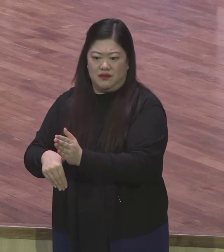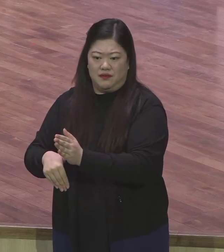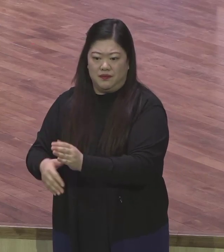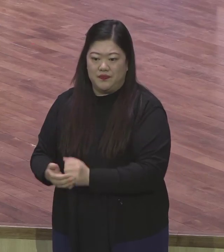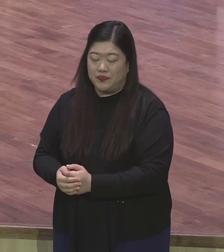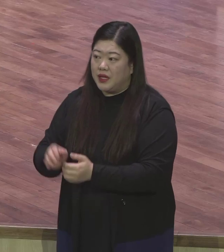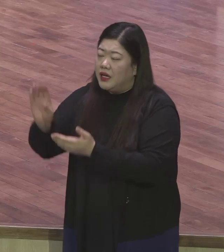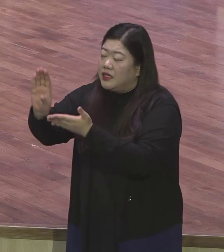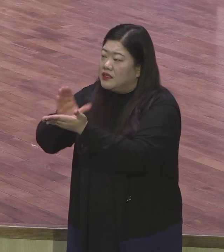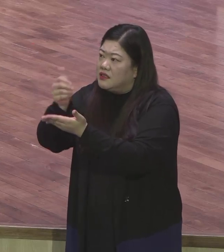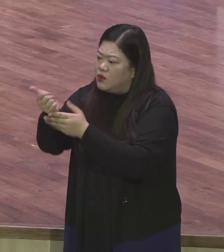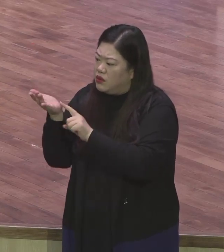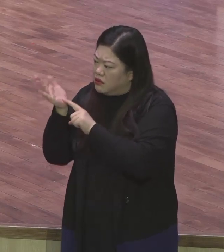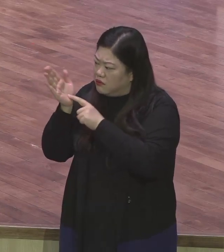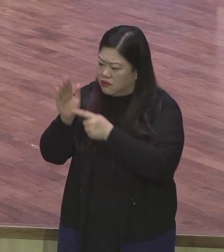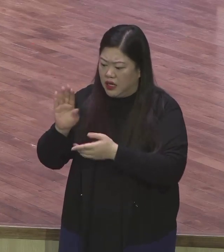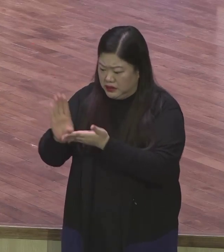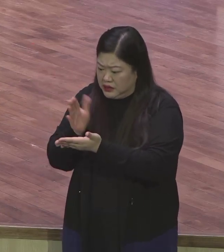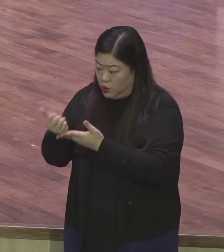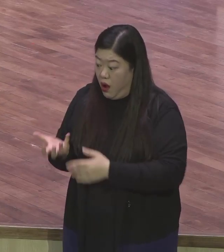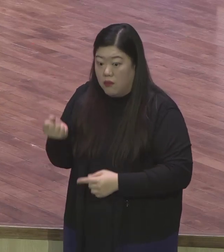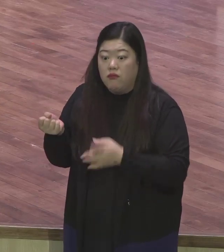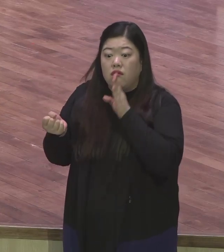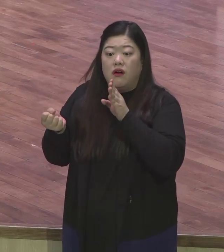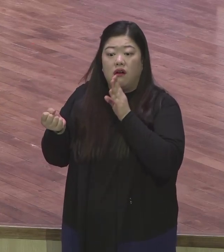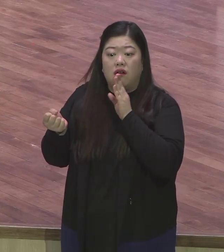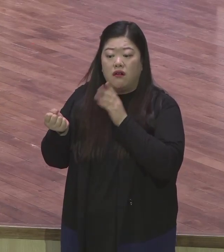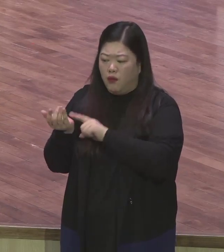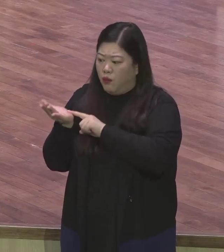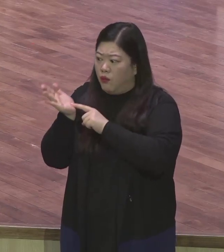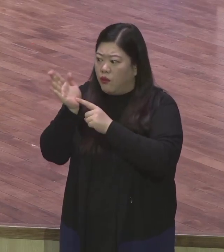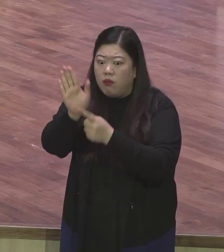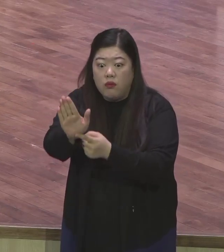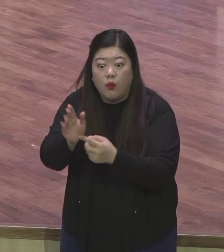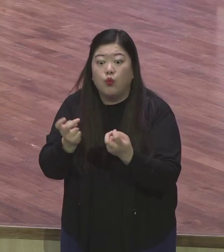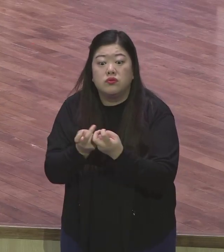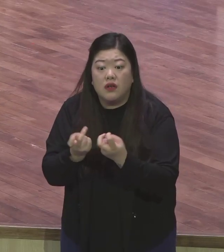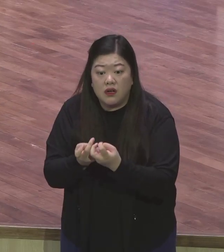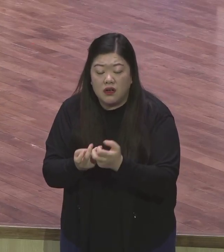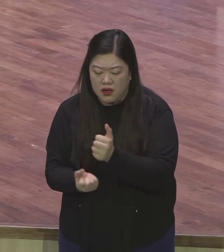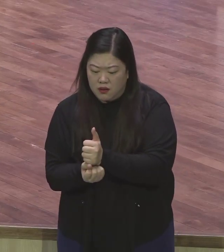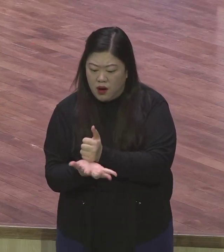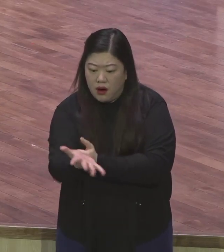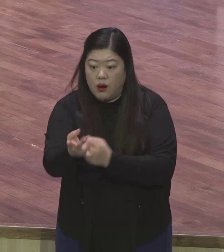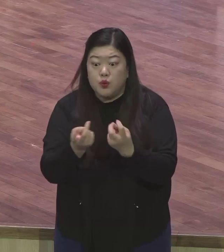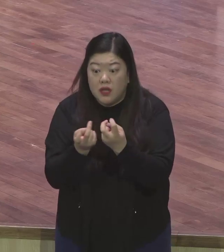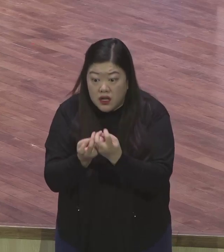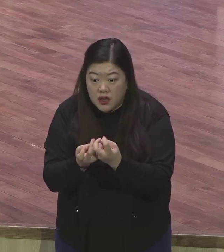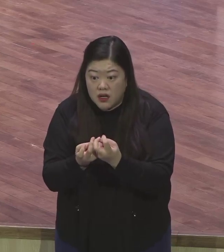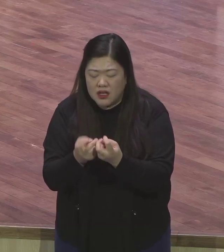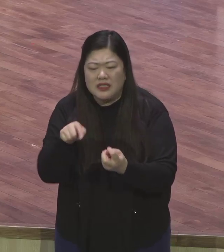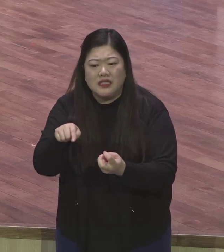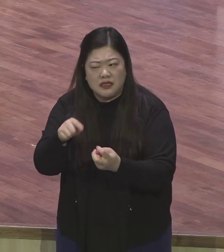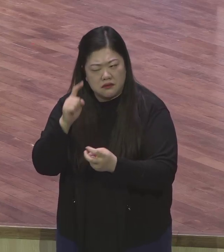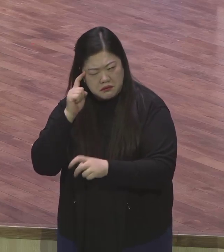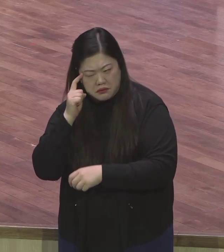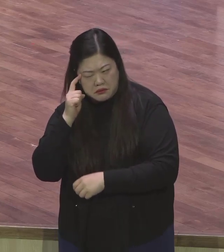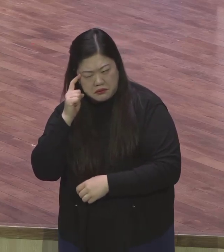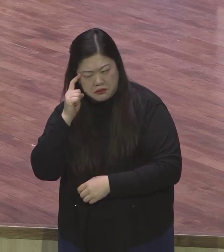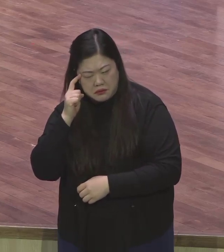드러낼까? 어떻게 하면 그리스도의 환기를 바랄까? 그리스도를 저 사람에게 전할까? 이것이 그리스도를 존경하게 하는 이것이 가장 가치